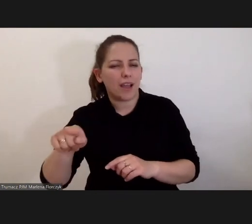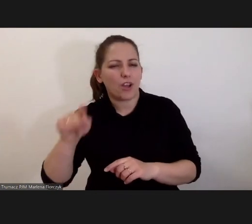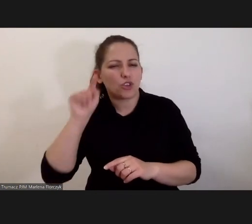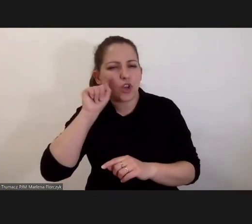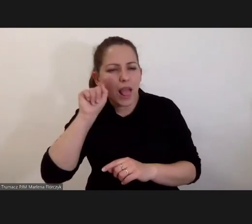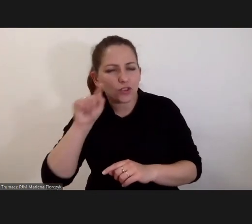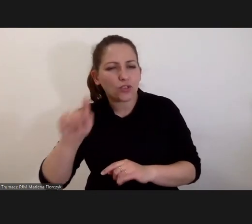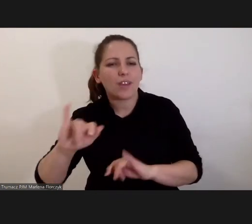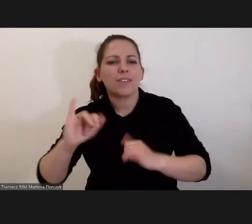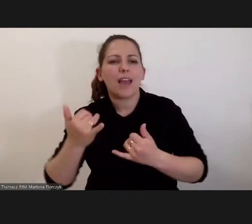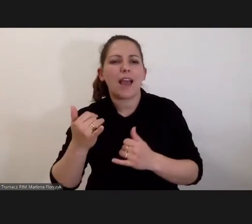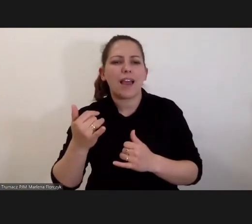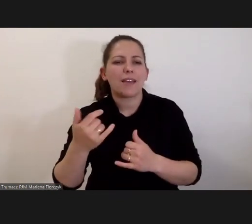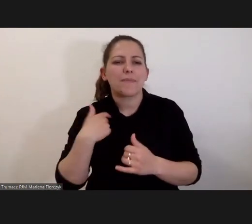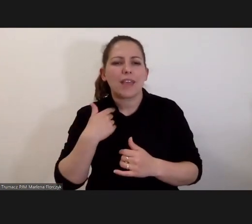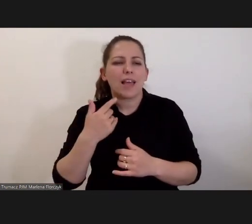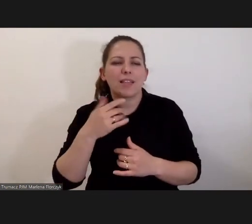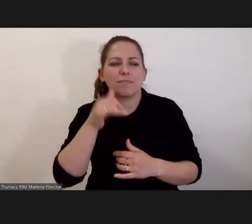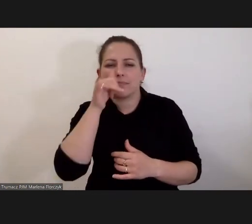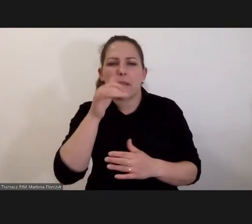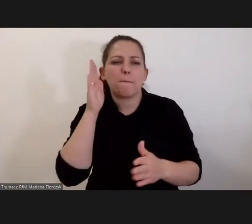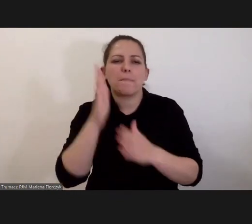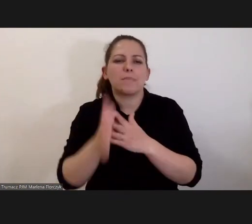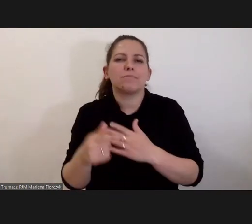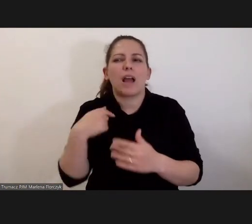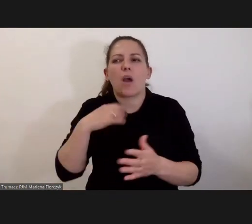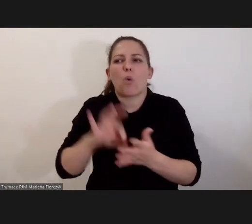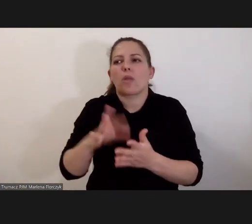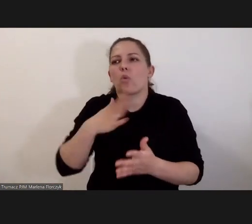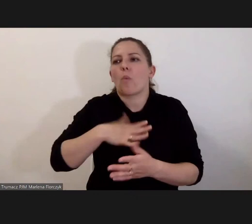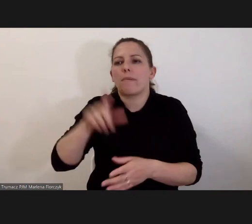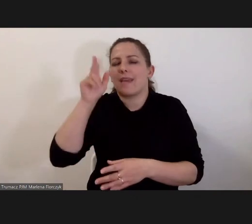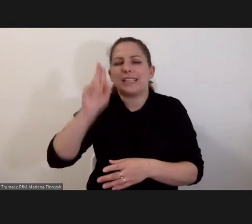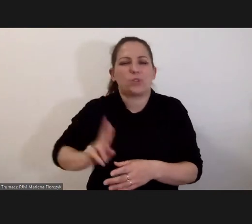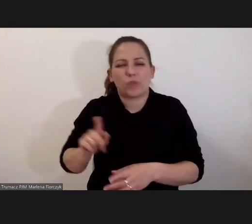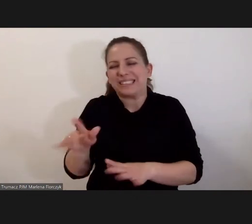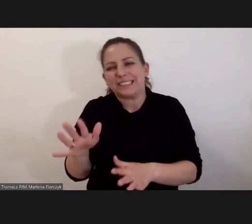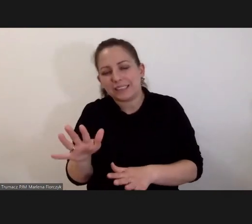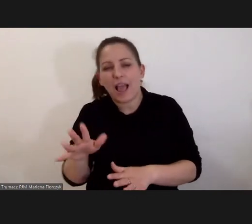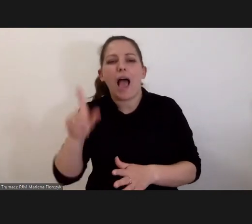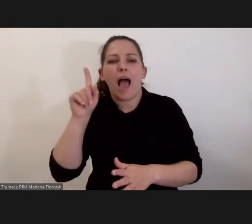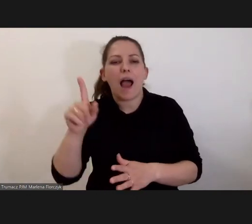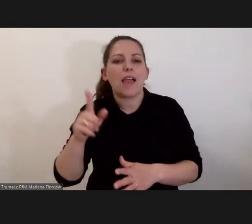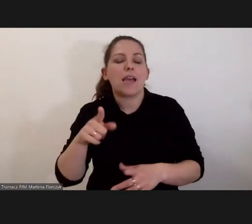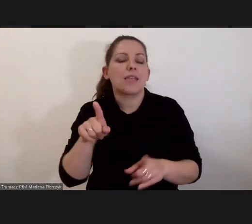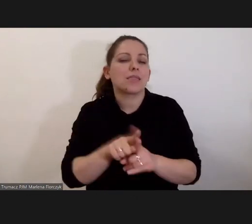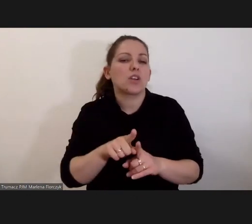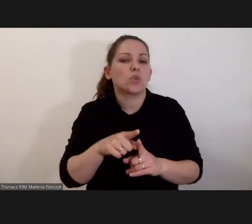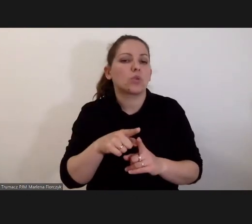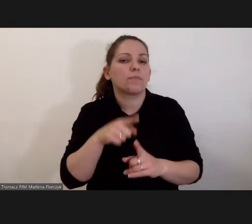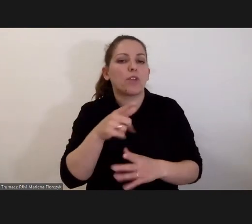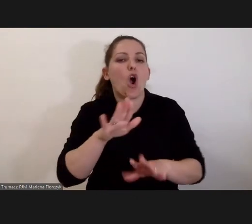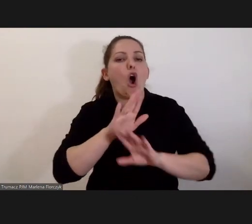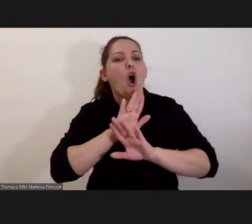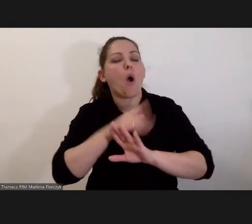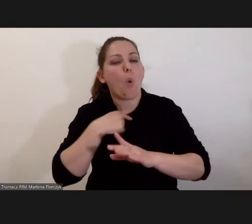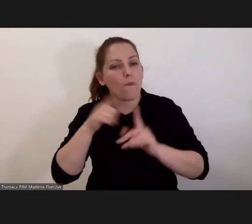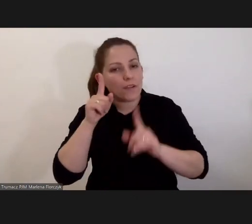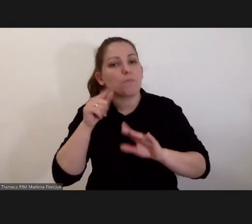Ja nie byłem nigdy bezpośrednio zwolennikiem tej instytucji, co wcale nie oznacza, jeśli jestem zwolennikiem ochrony